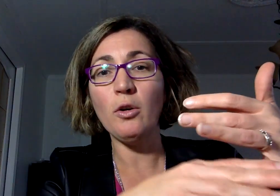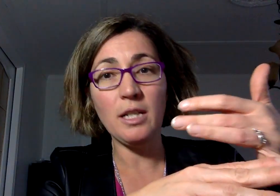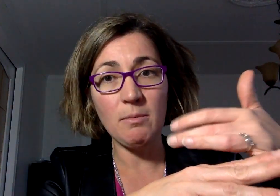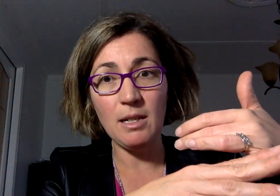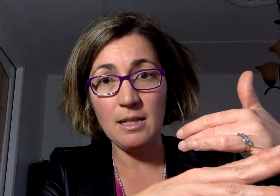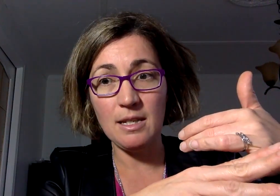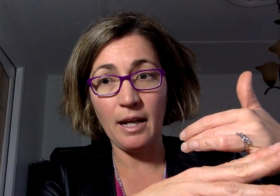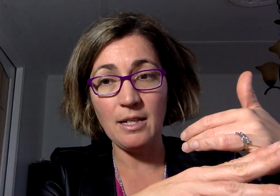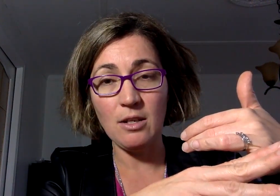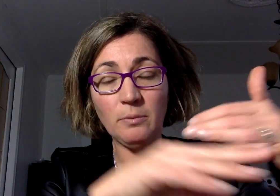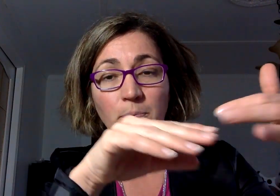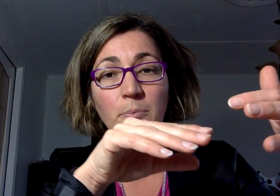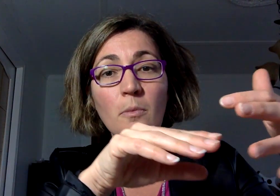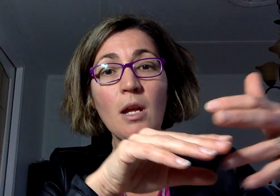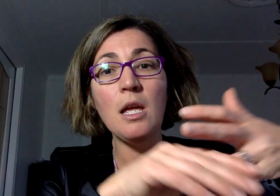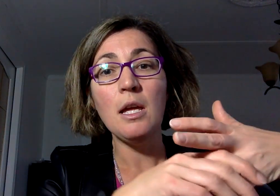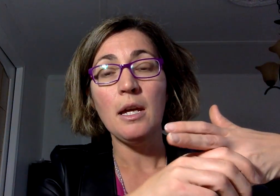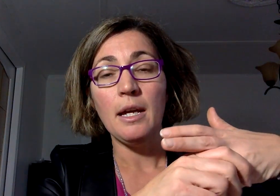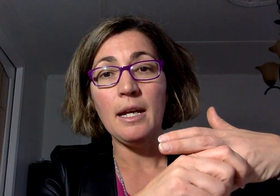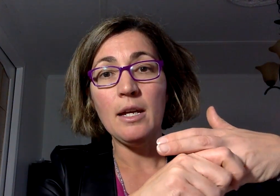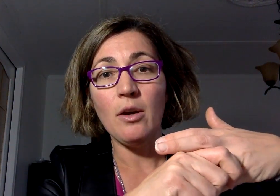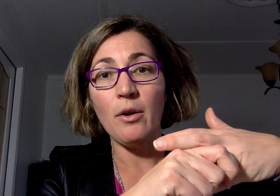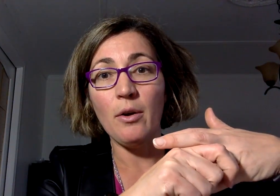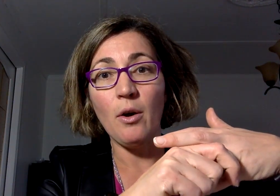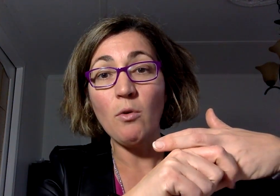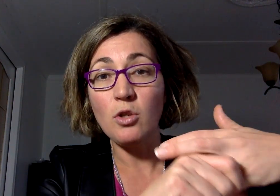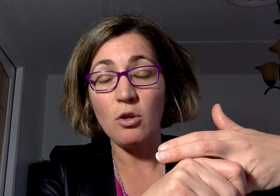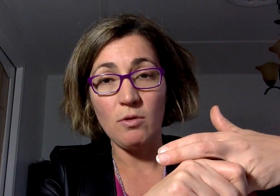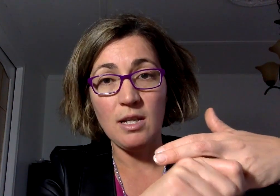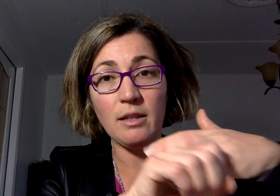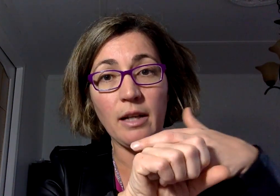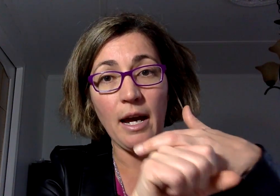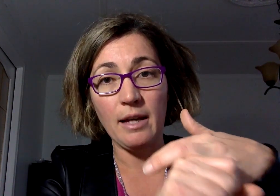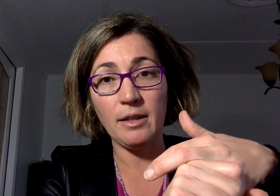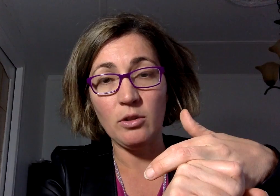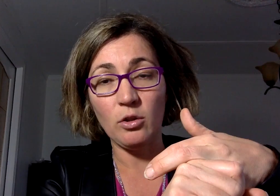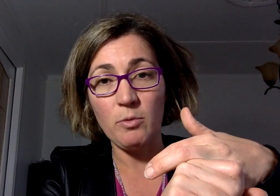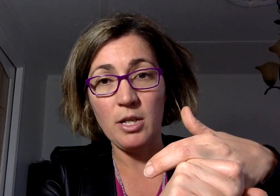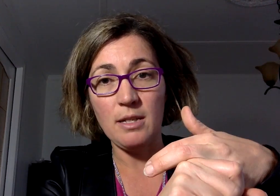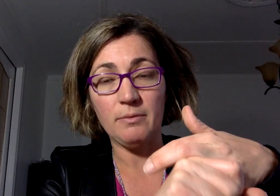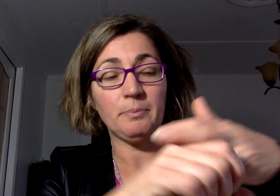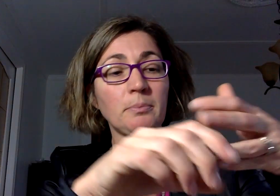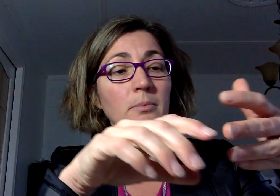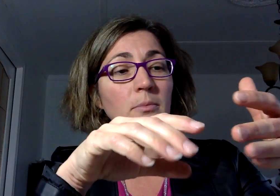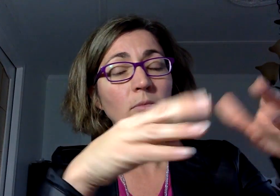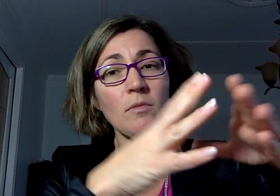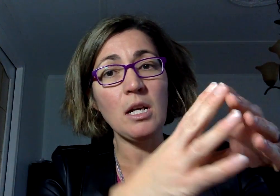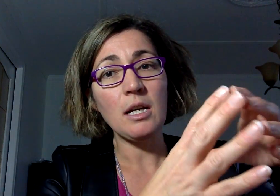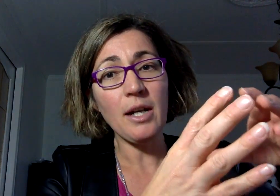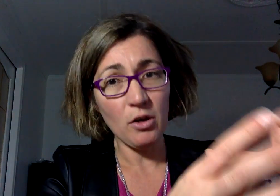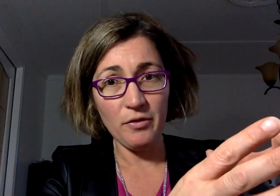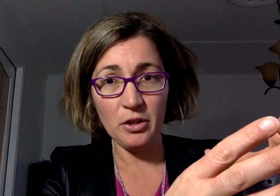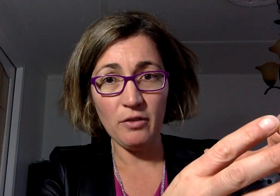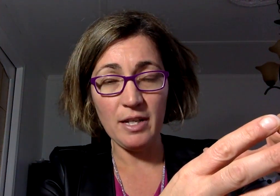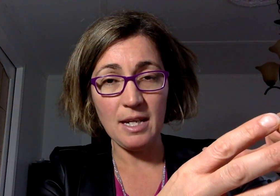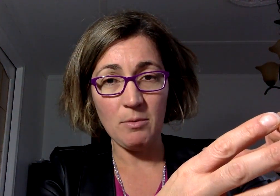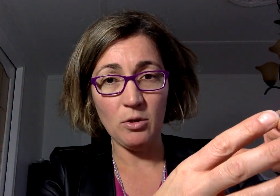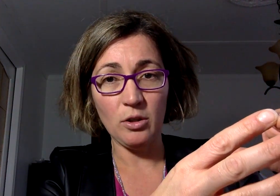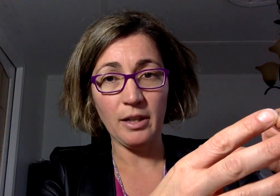on élimine les distractions et on se concentre à atteindre notre objectif. Quand on a fini notre 25 minutes de